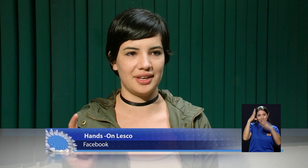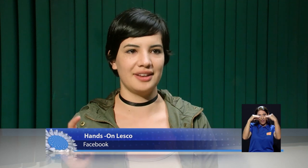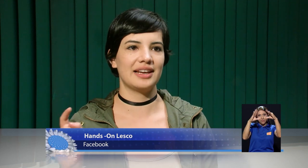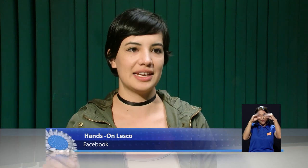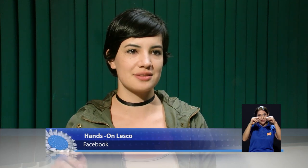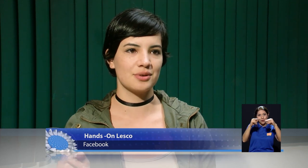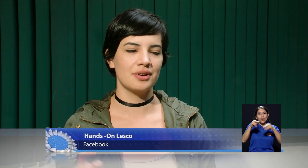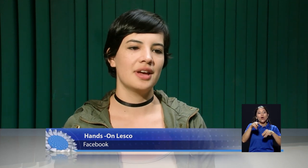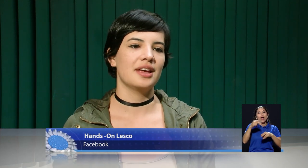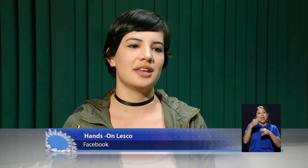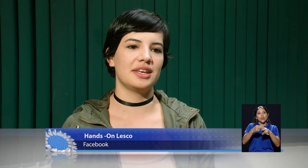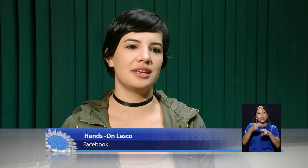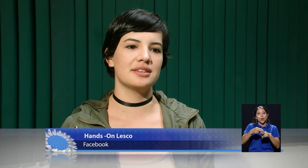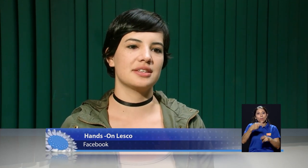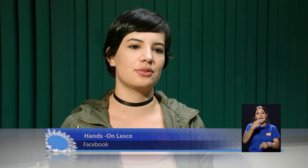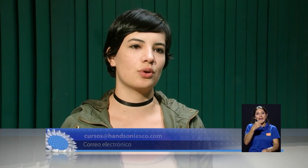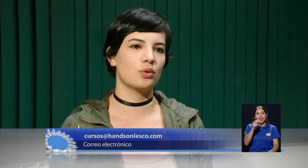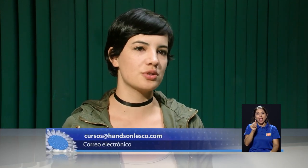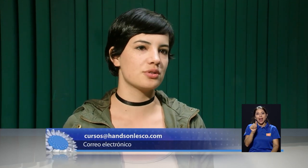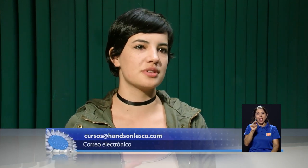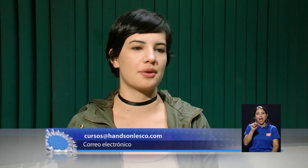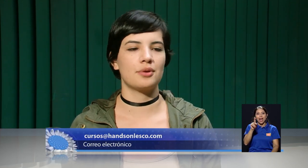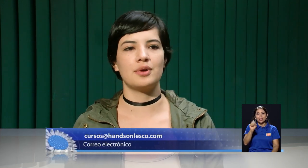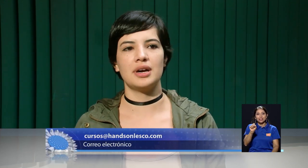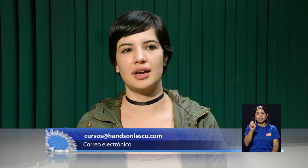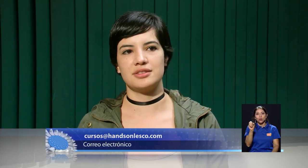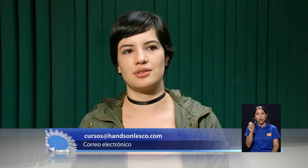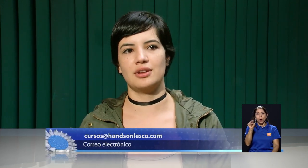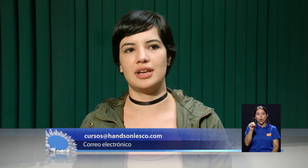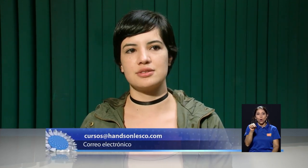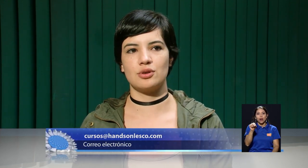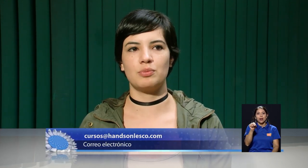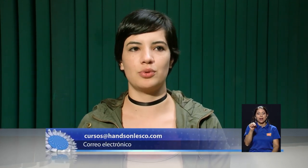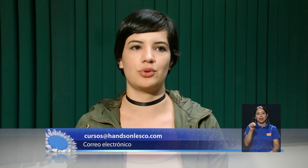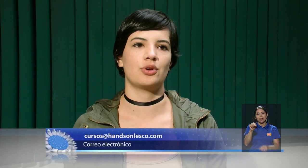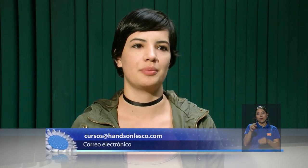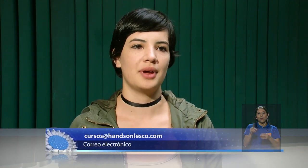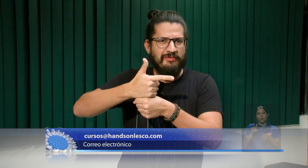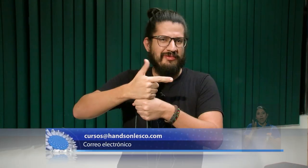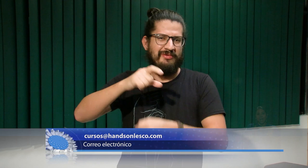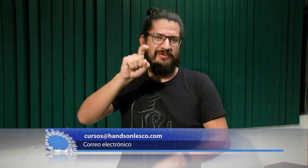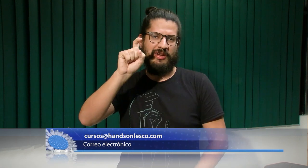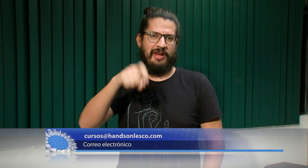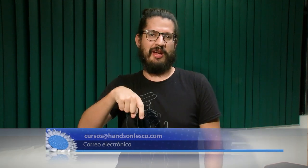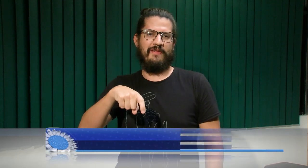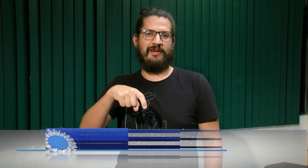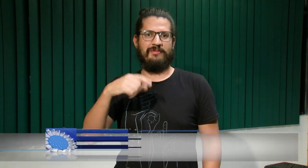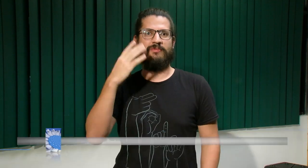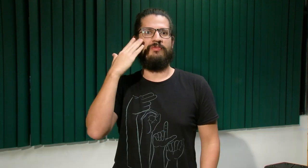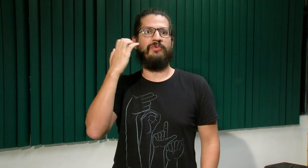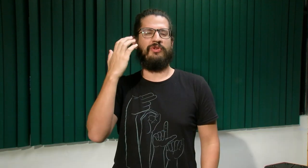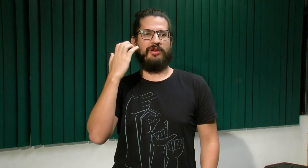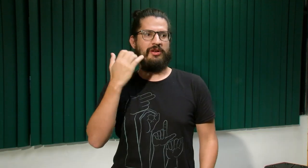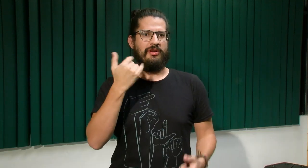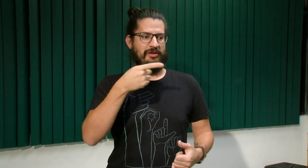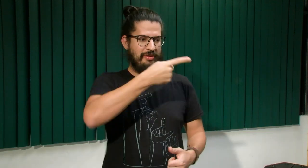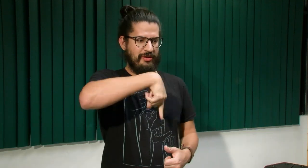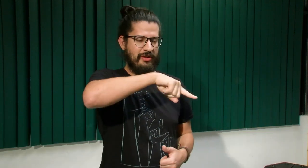n, lesco. Y si no, cursos, arroba, handsonlesco.com. ¿Ustedes quieren aprender Lesco? Sí, deben aprender